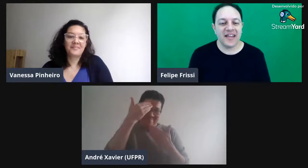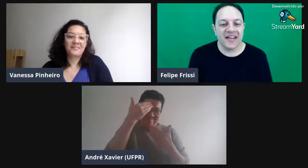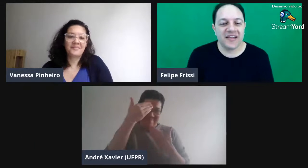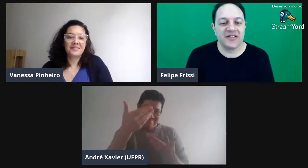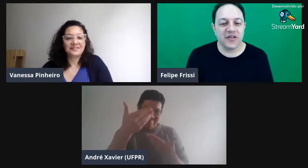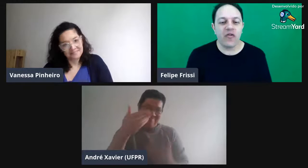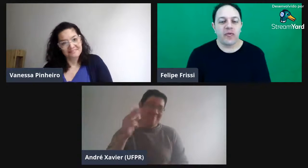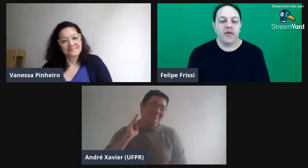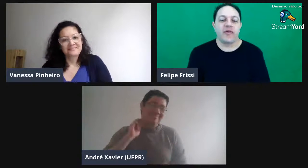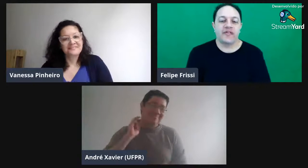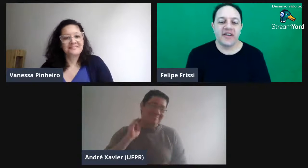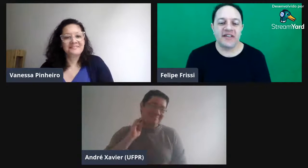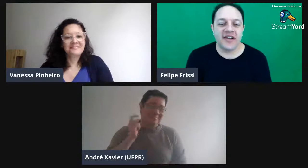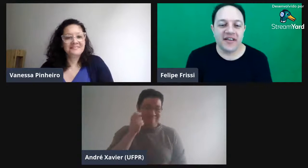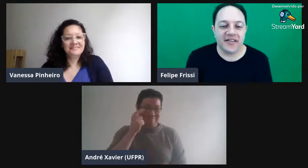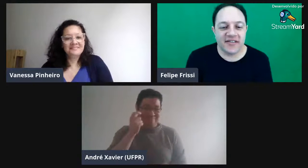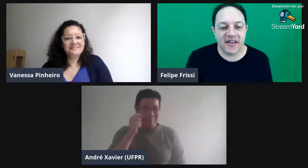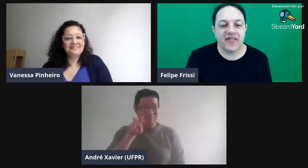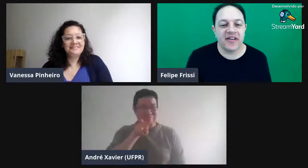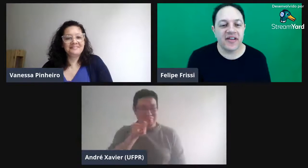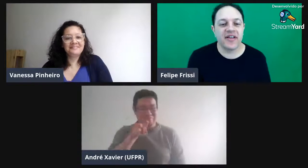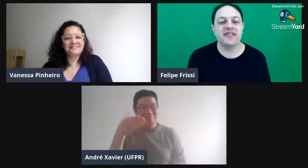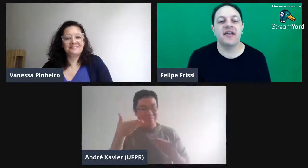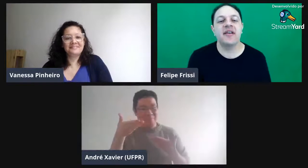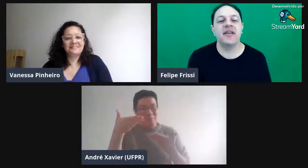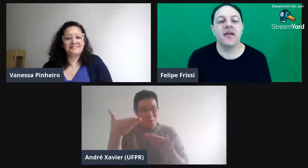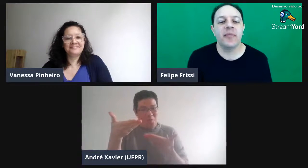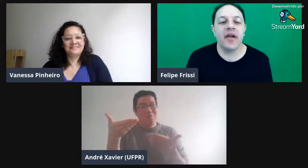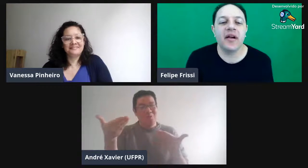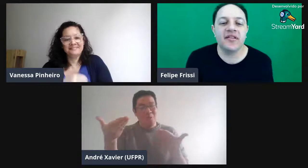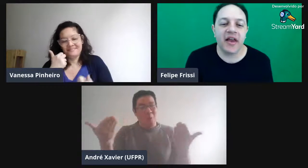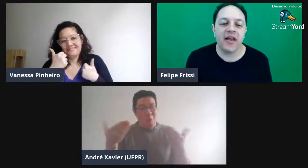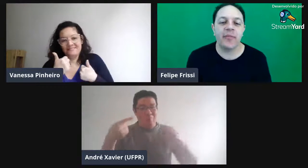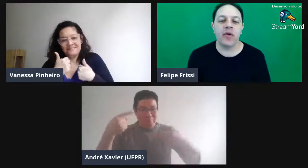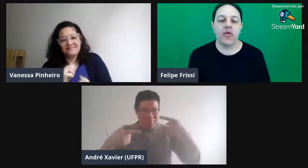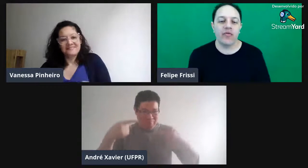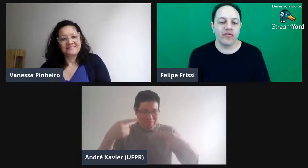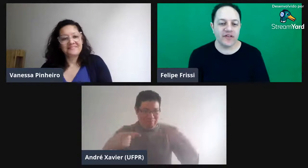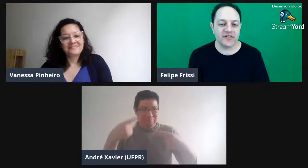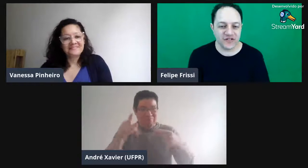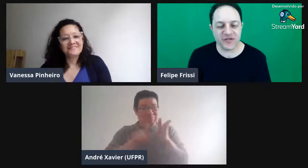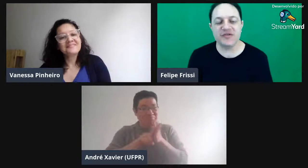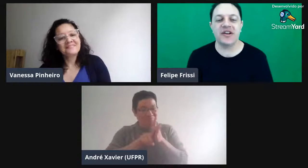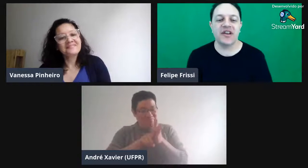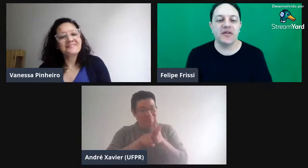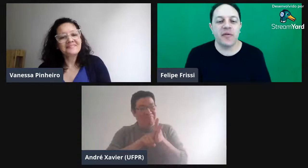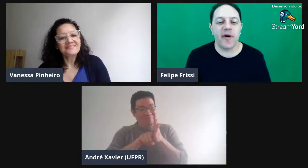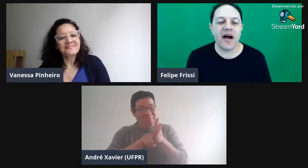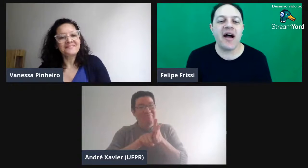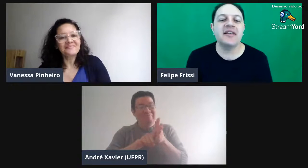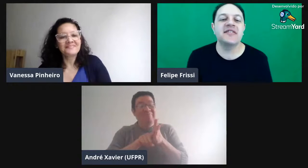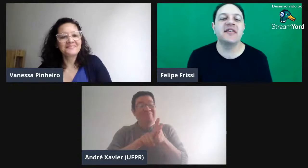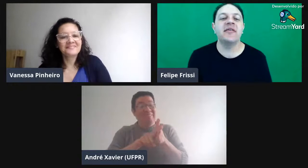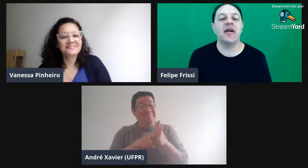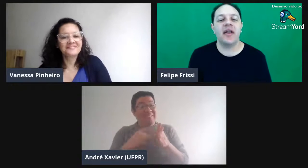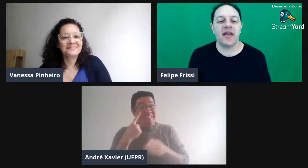De novo, primeiro gostaria de agradecer a Vanessa e também a Angélica pelo convite de hoje aqui no debate, na